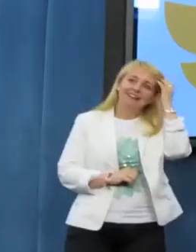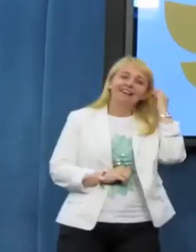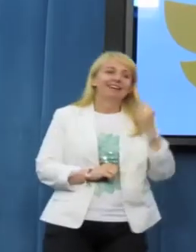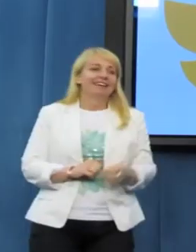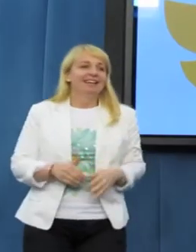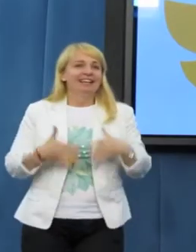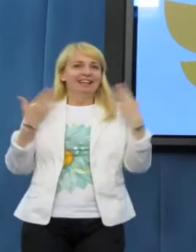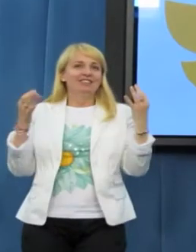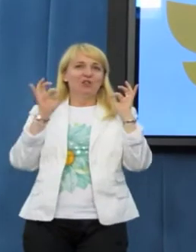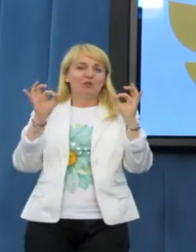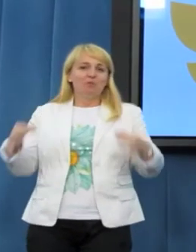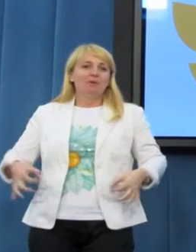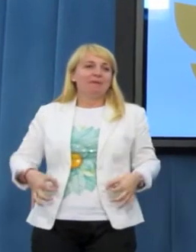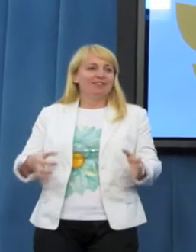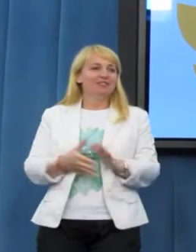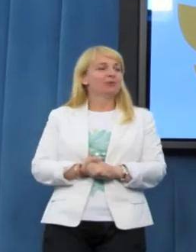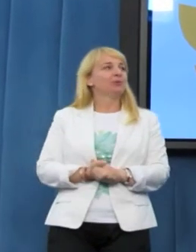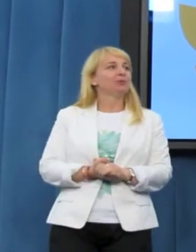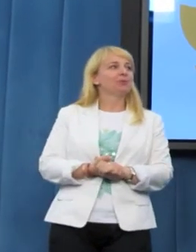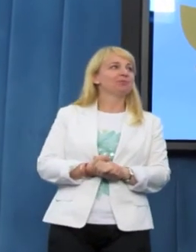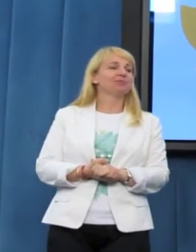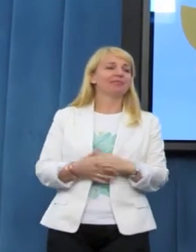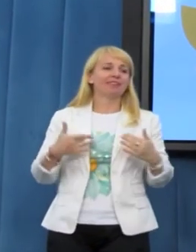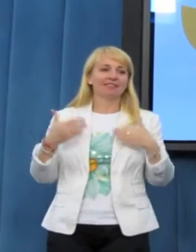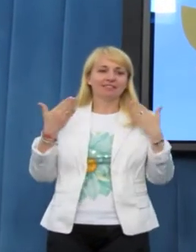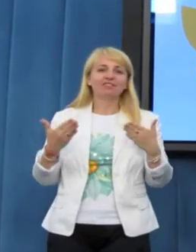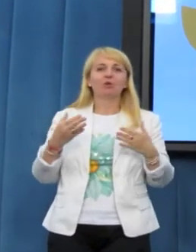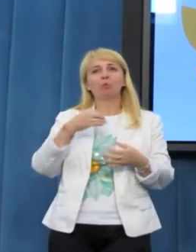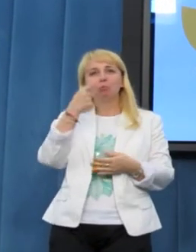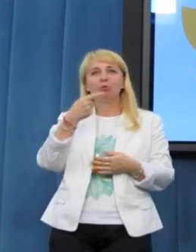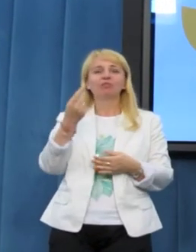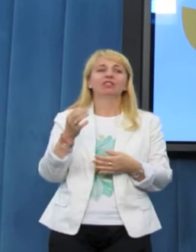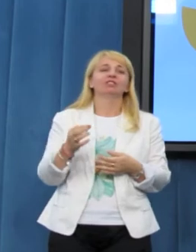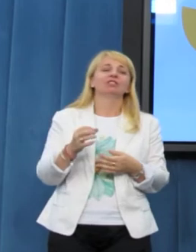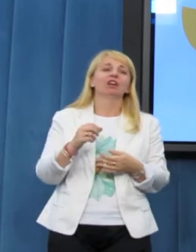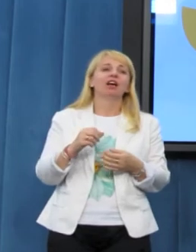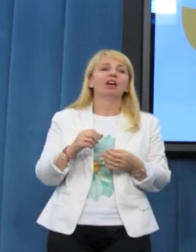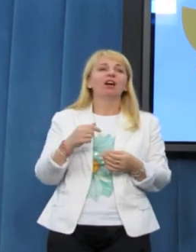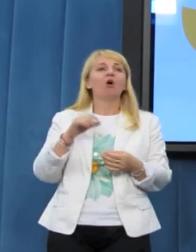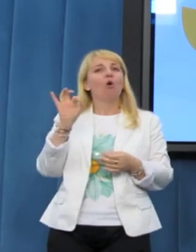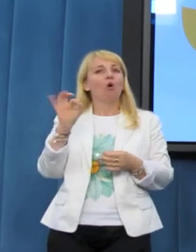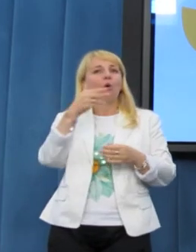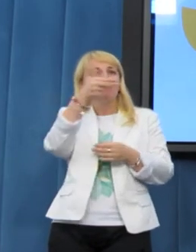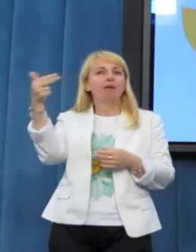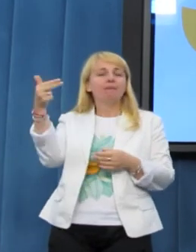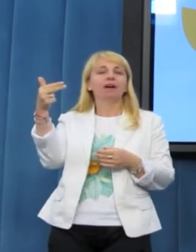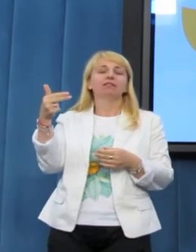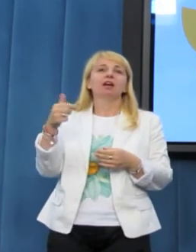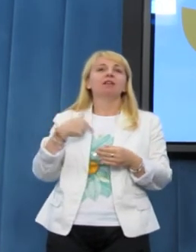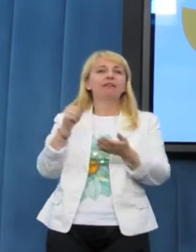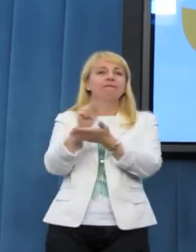Dzień dobry Państwu. Chciałbym powiedzieć kilka zdań na temat sondaży.